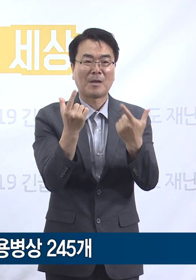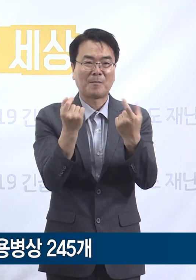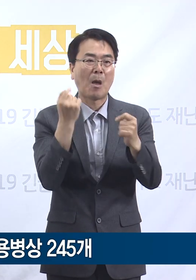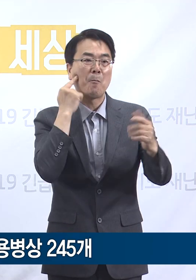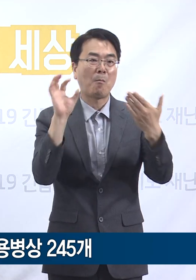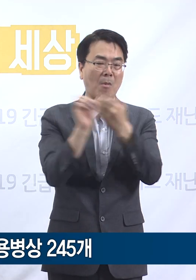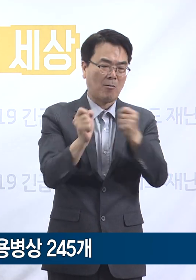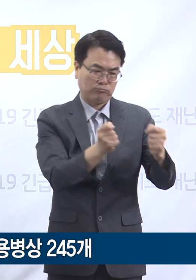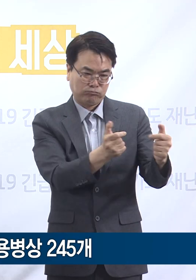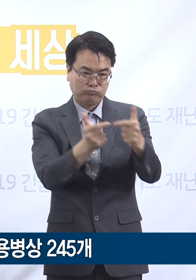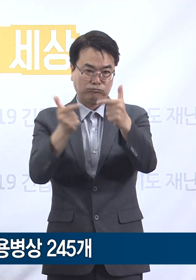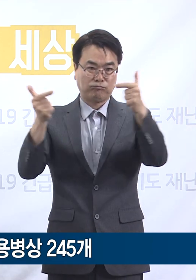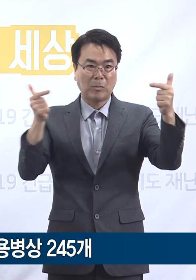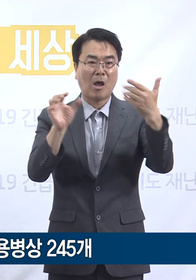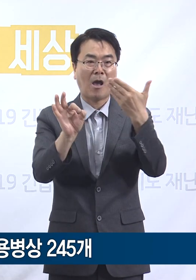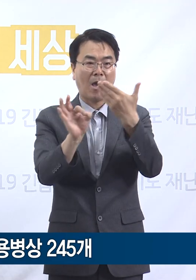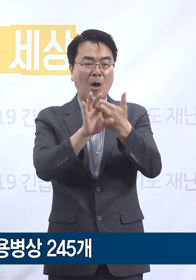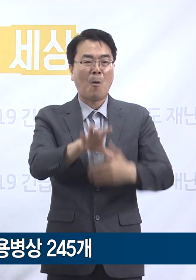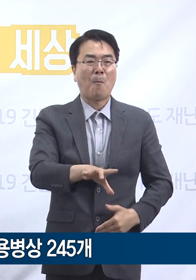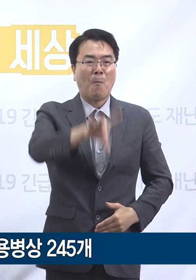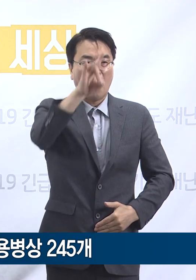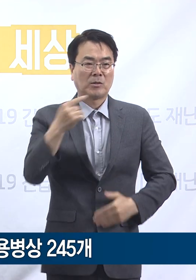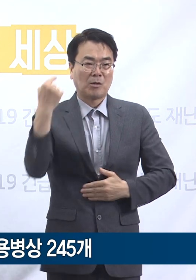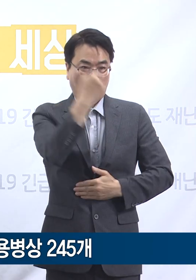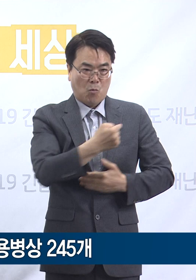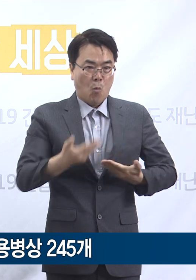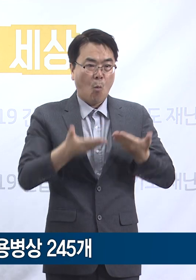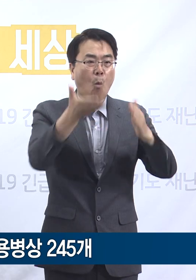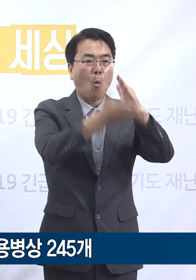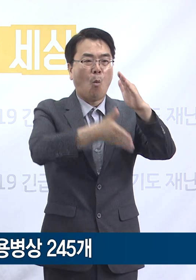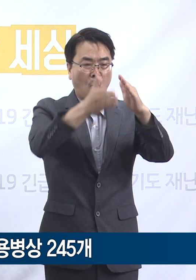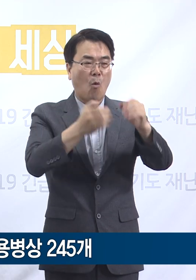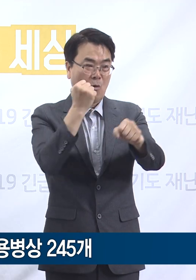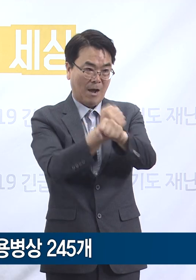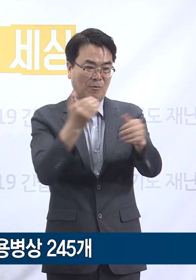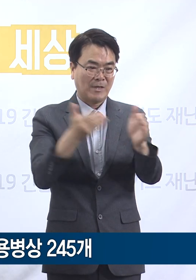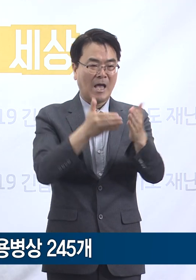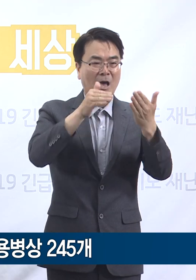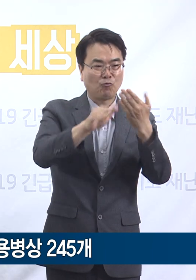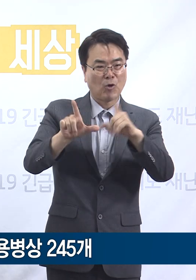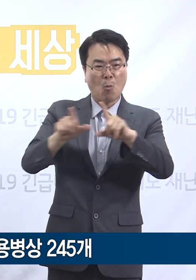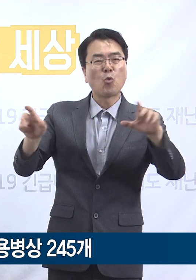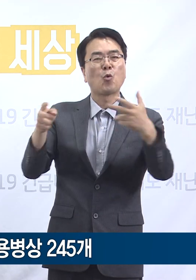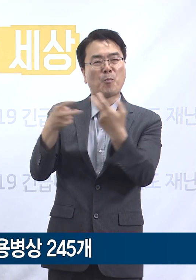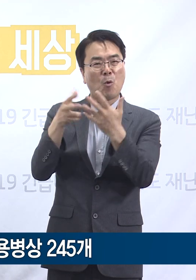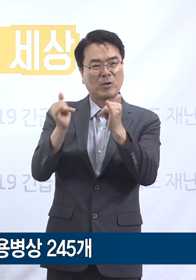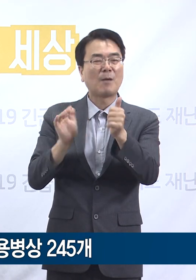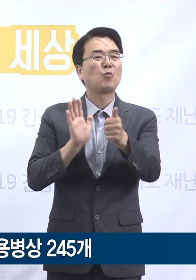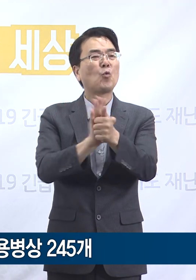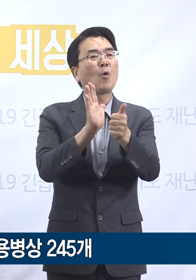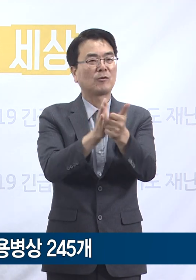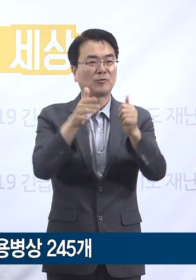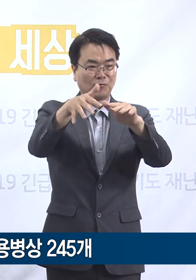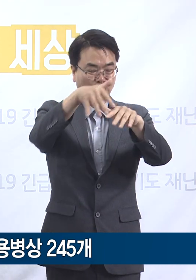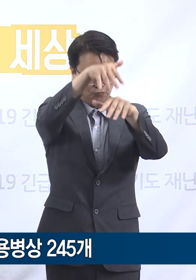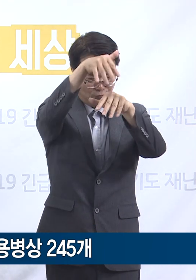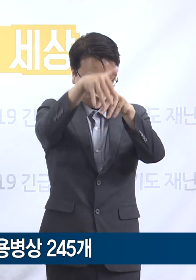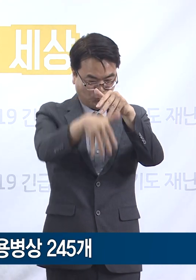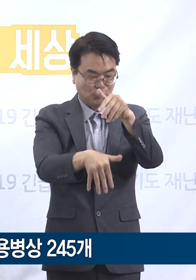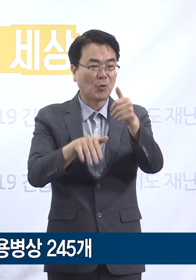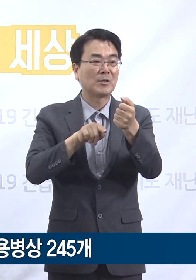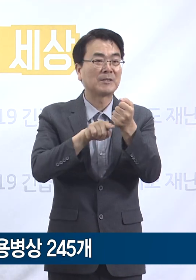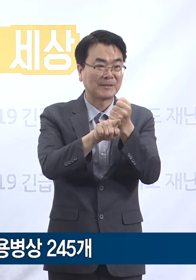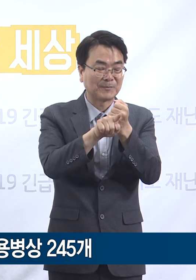확산되면 공공의료기관들의 소진을 민관의료기관들이 살피고 돕는 구조를 갖고 있습니다. 현재 운영 중인